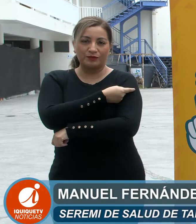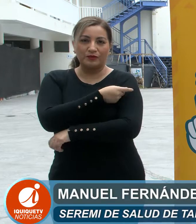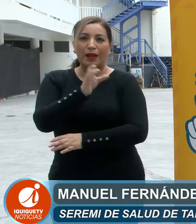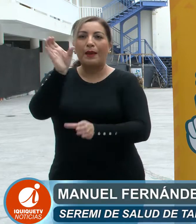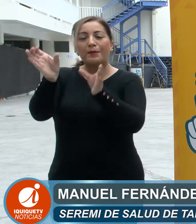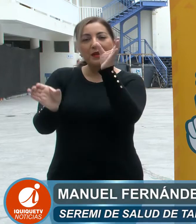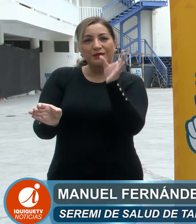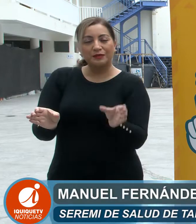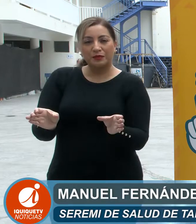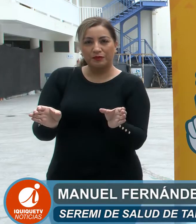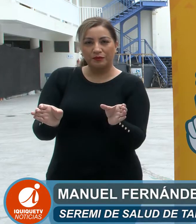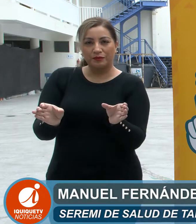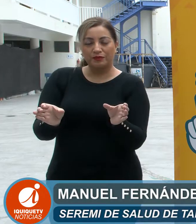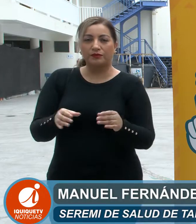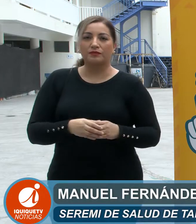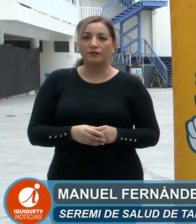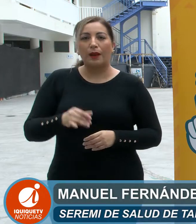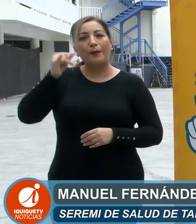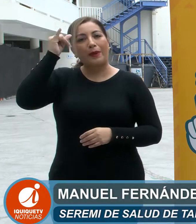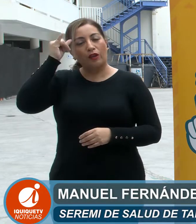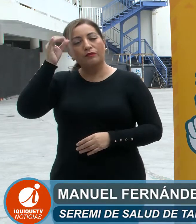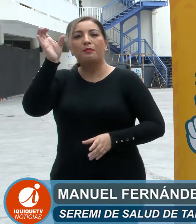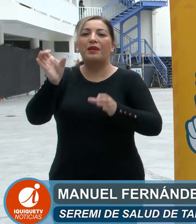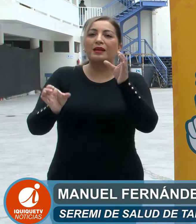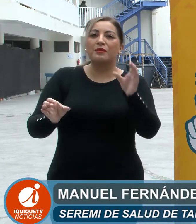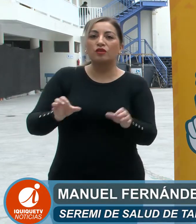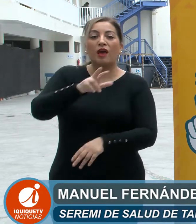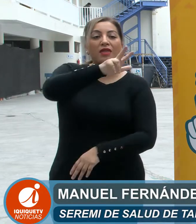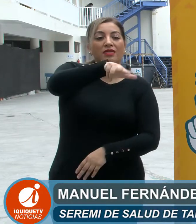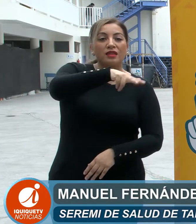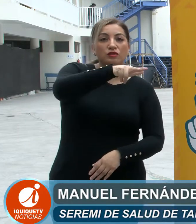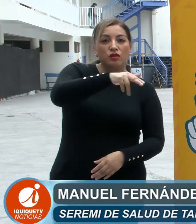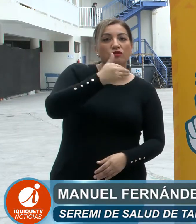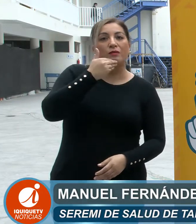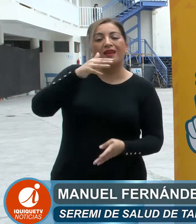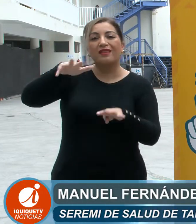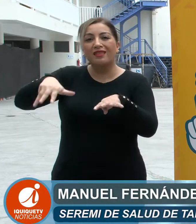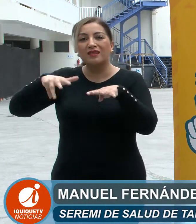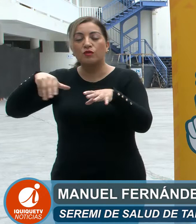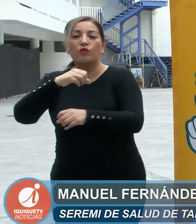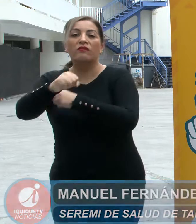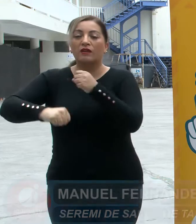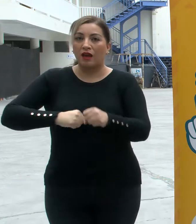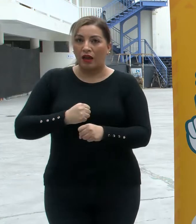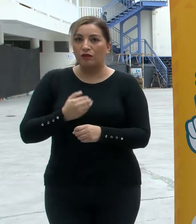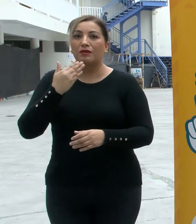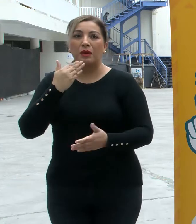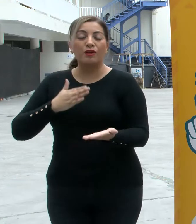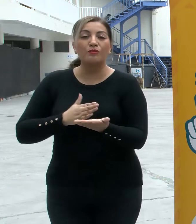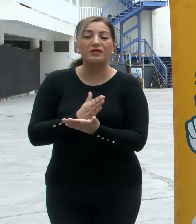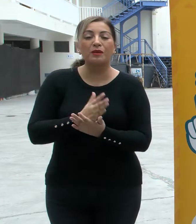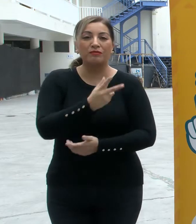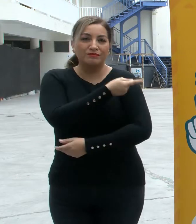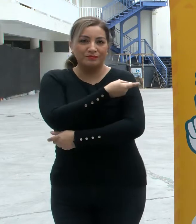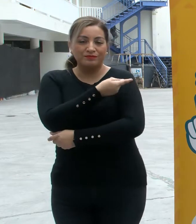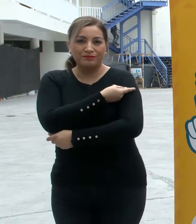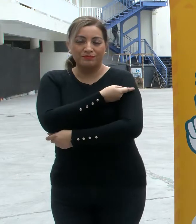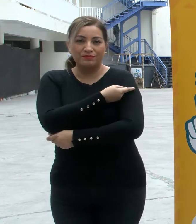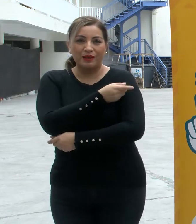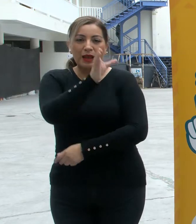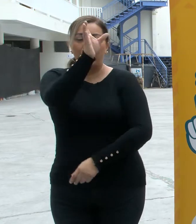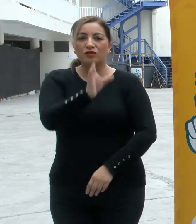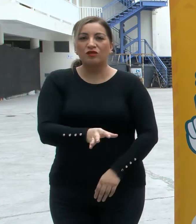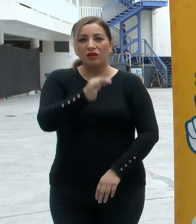pacientes, perdón, para personas de 18 y 19 años, y además hemos iniciado la vacunación de los